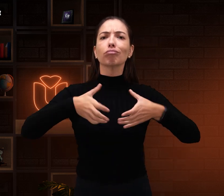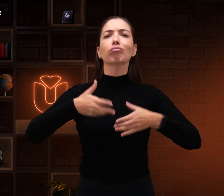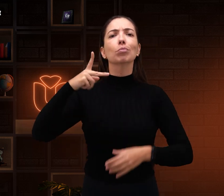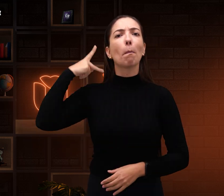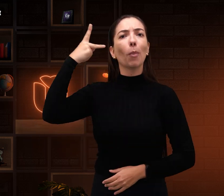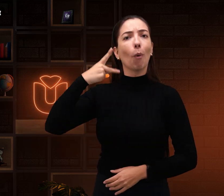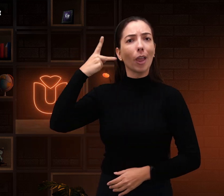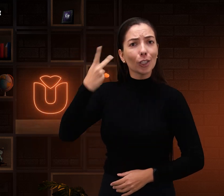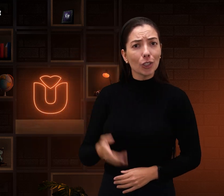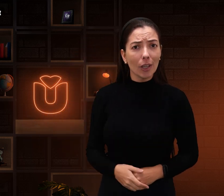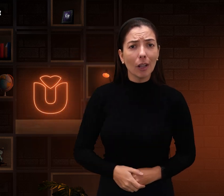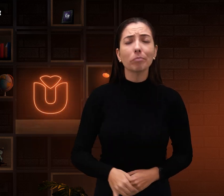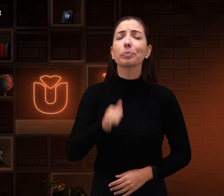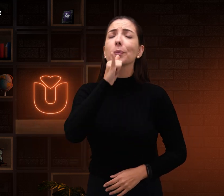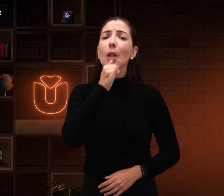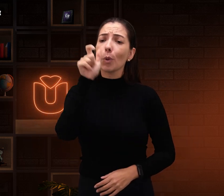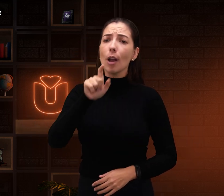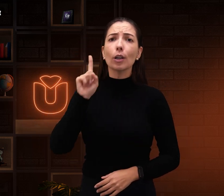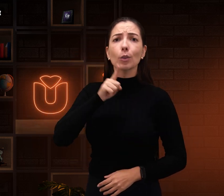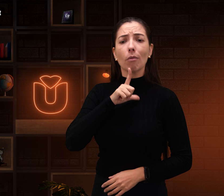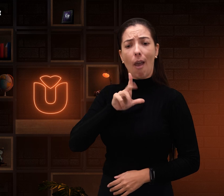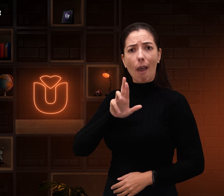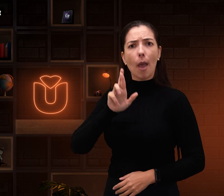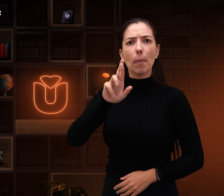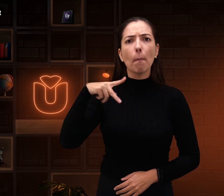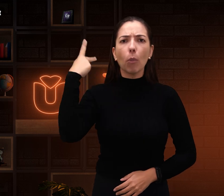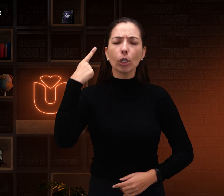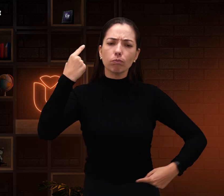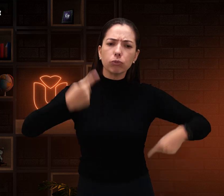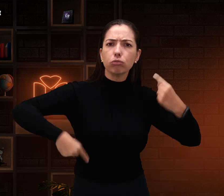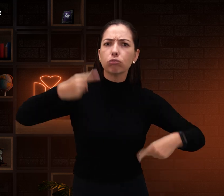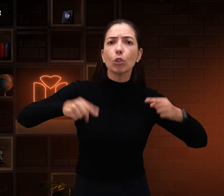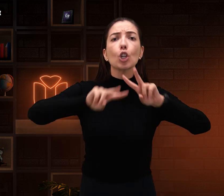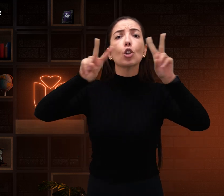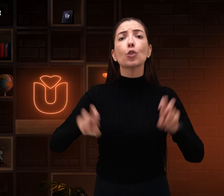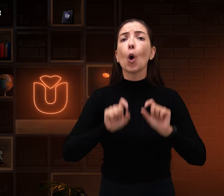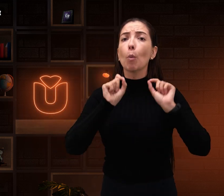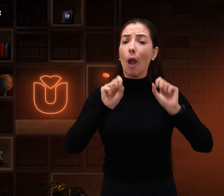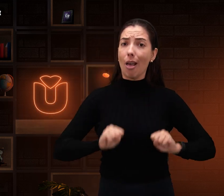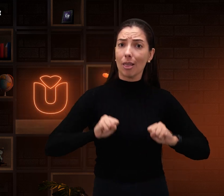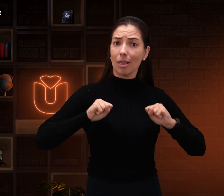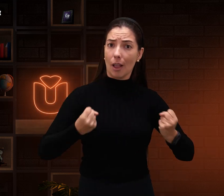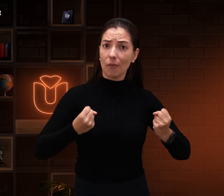da comunidade política, usando a língua de sinais. Ele pode sim participar das discussões políticas,